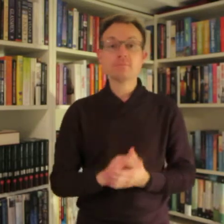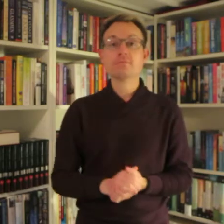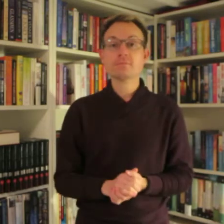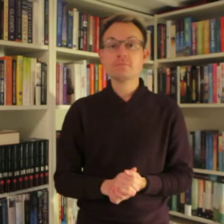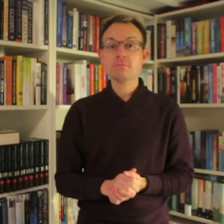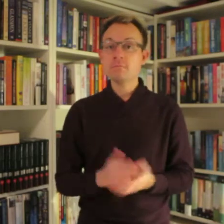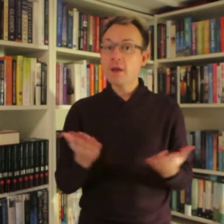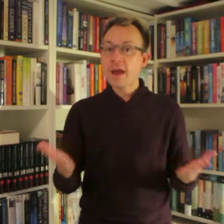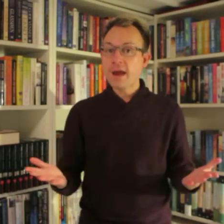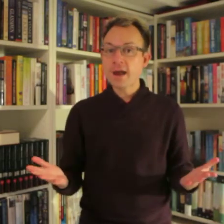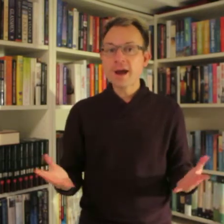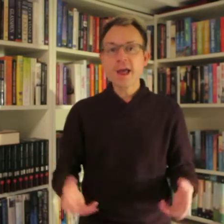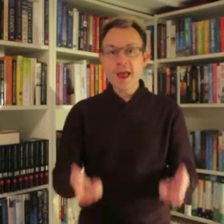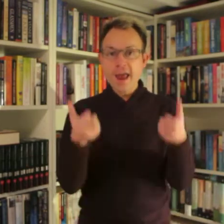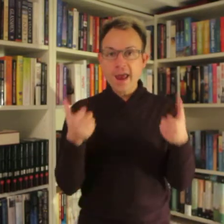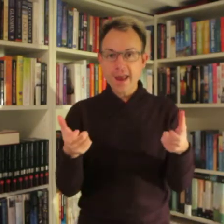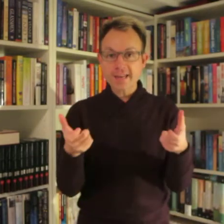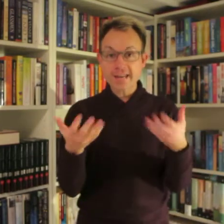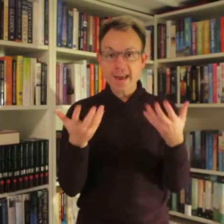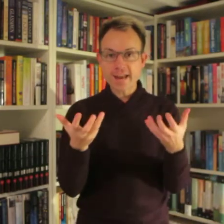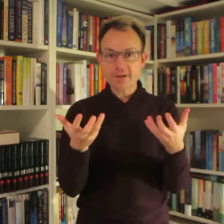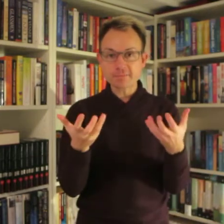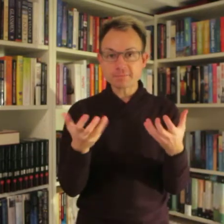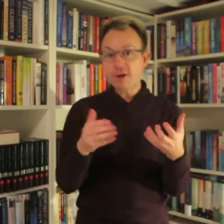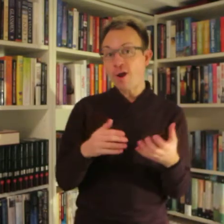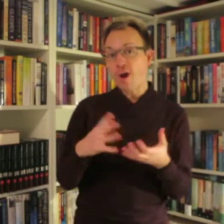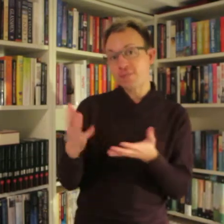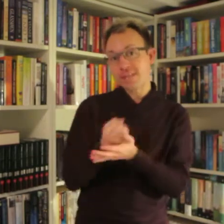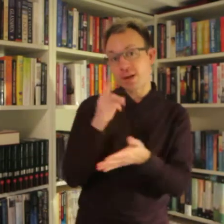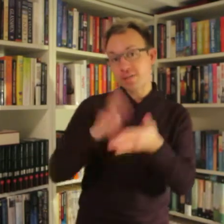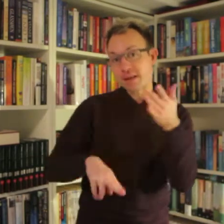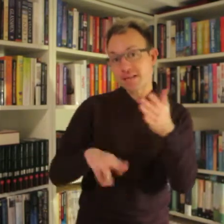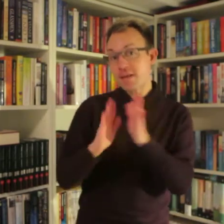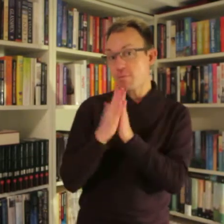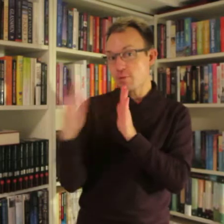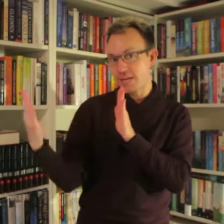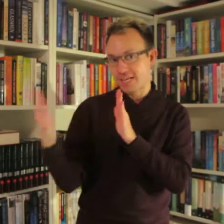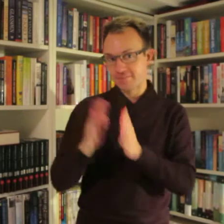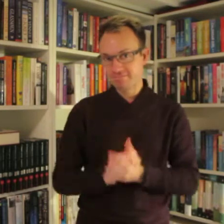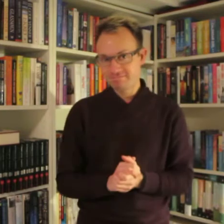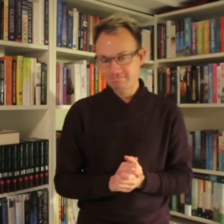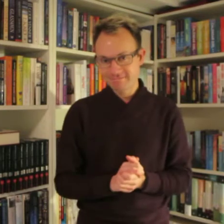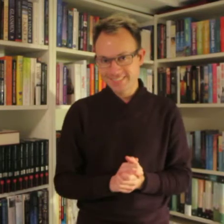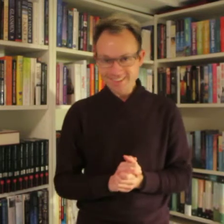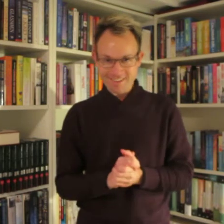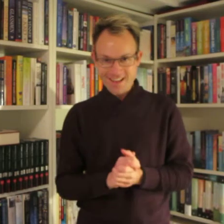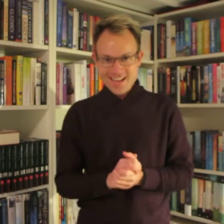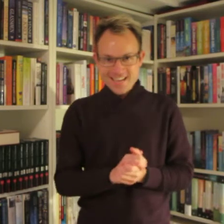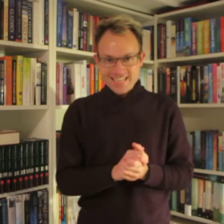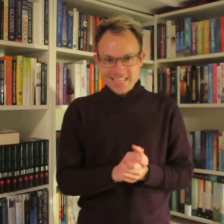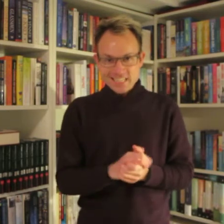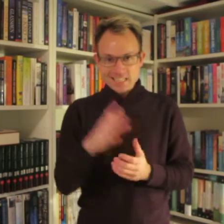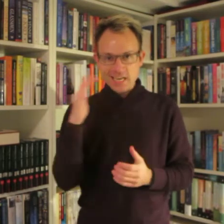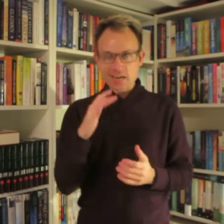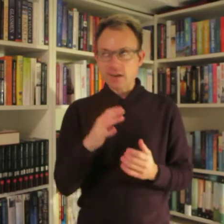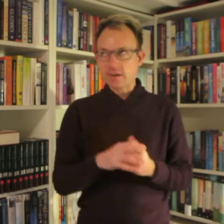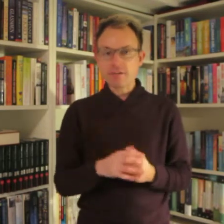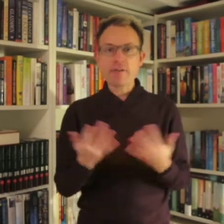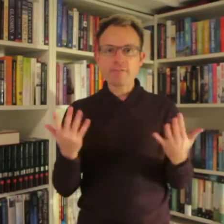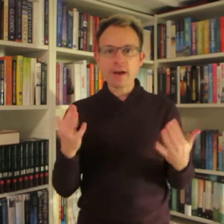eller have den i hænderne. Og for sænder også en plads i biblioteket. Så tænker I, hvad